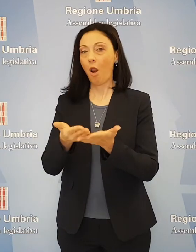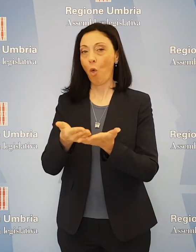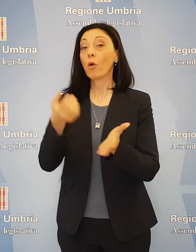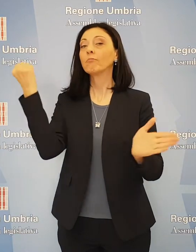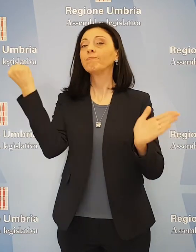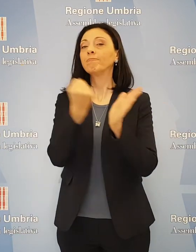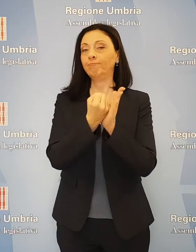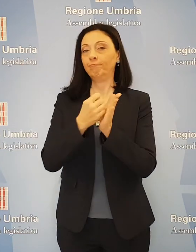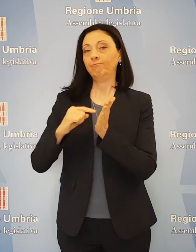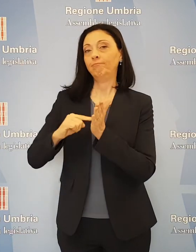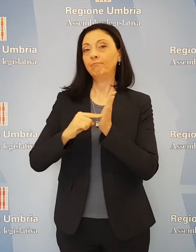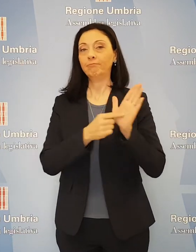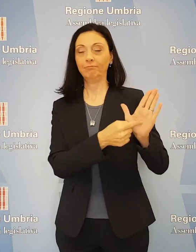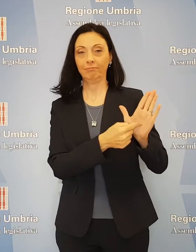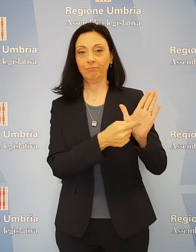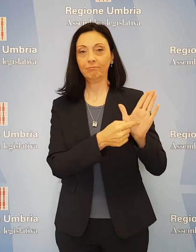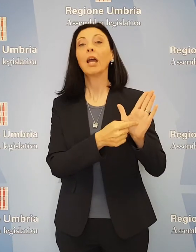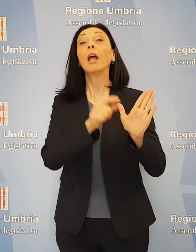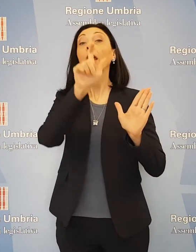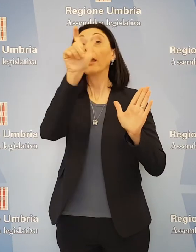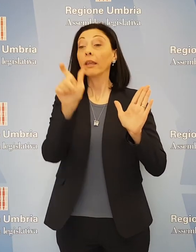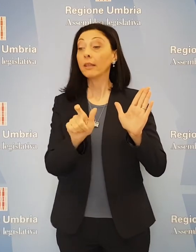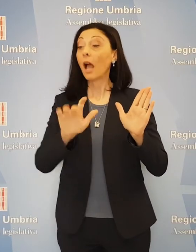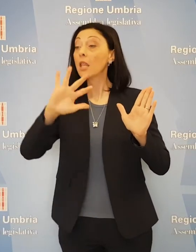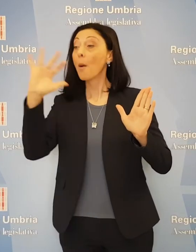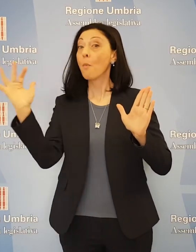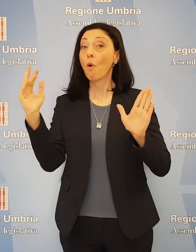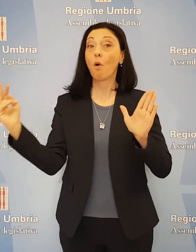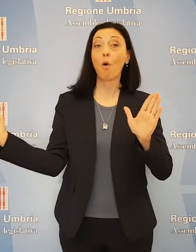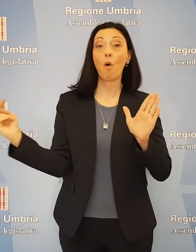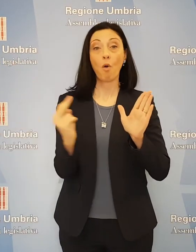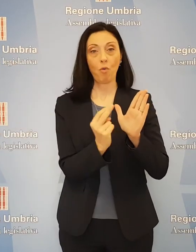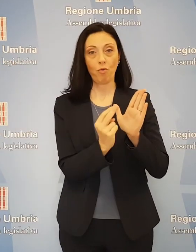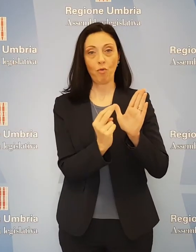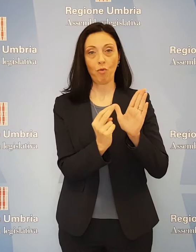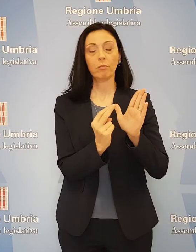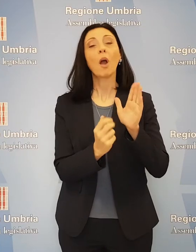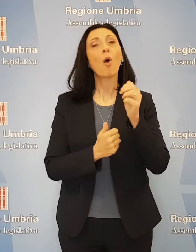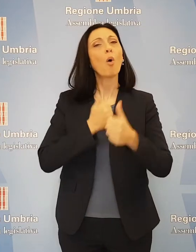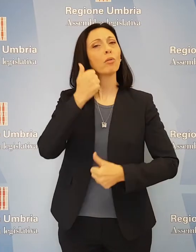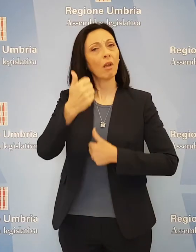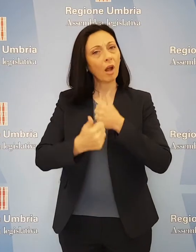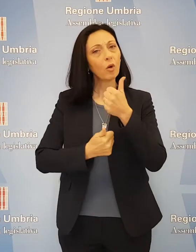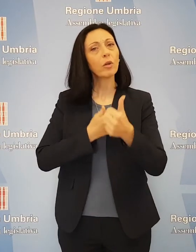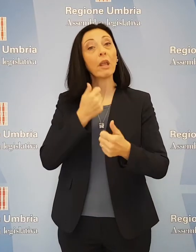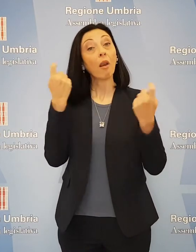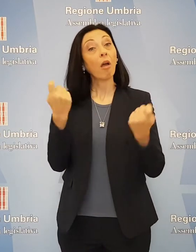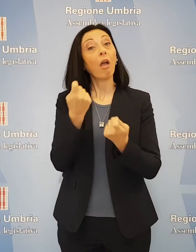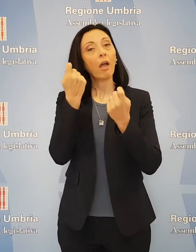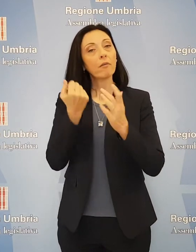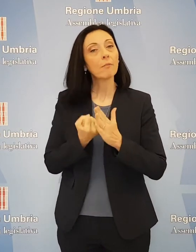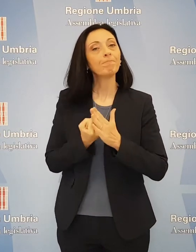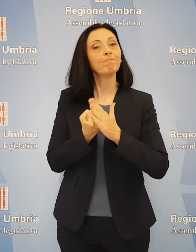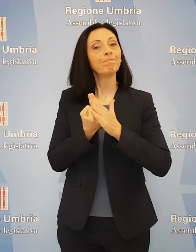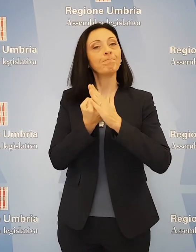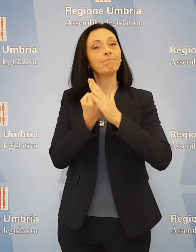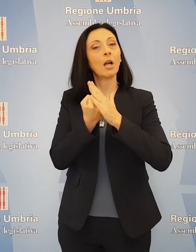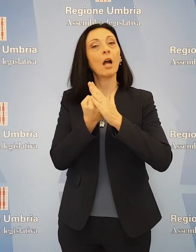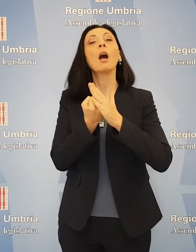dei valori con i quali l'Umbria si presenta in Italia e nel mondo e a supportare ogni anno l'evento per garantire